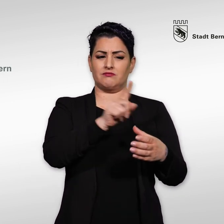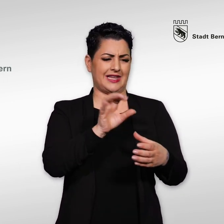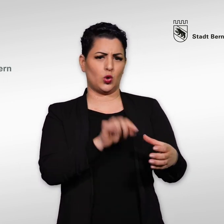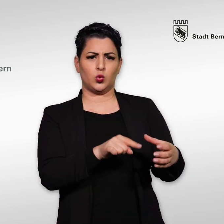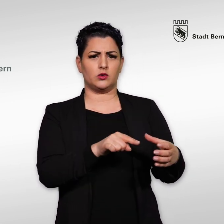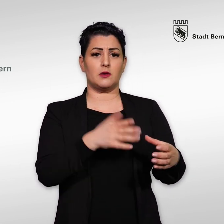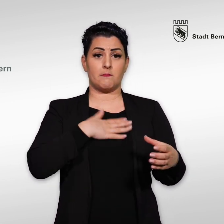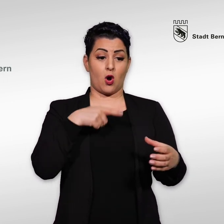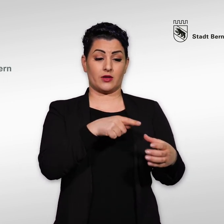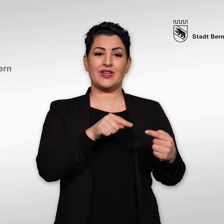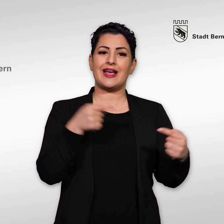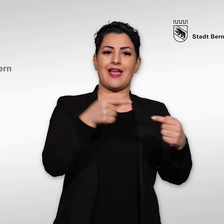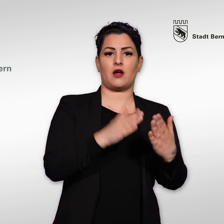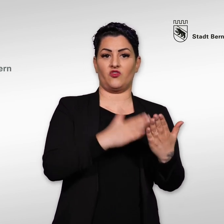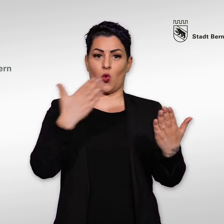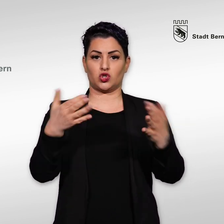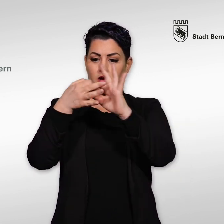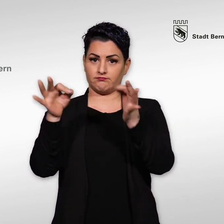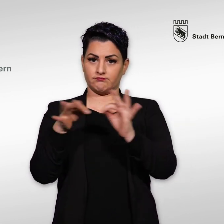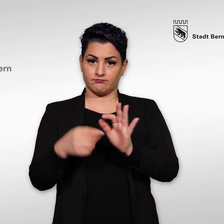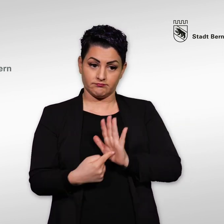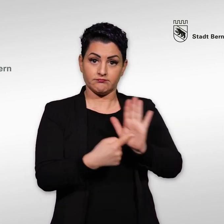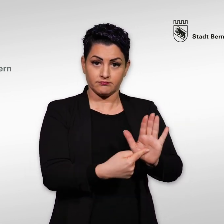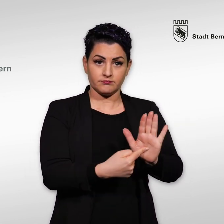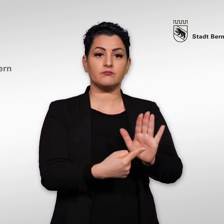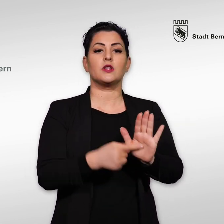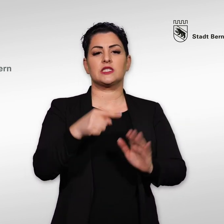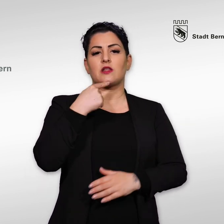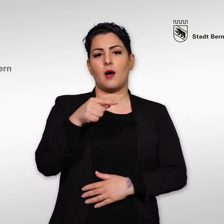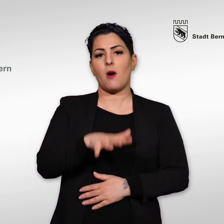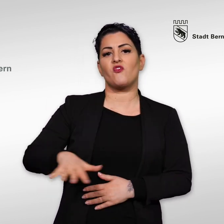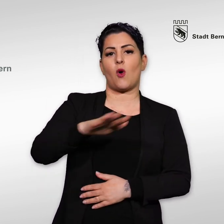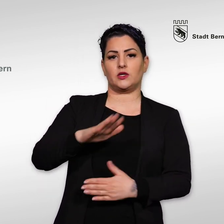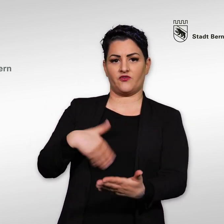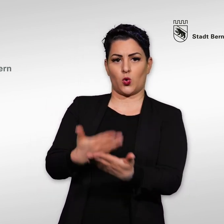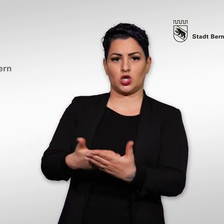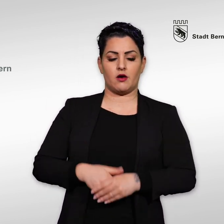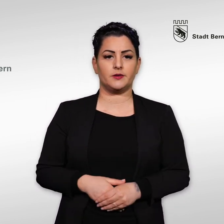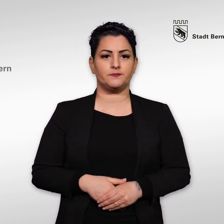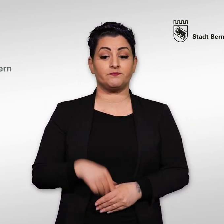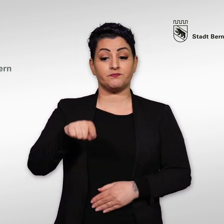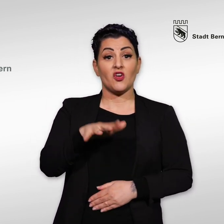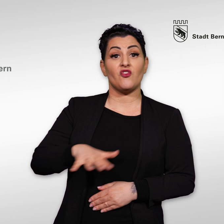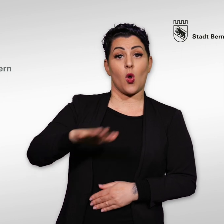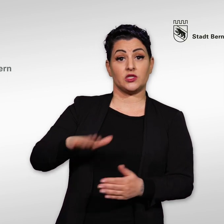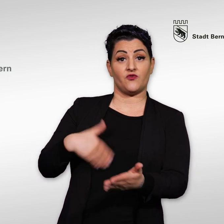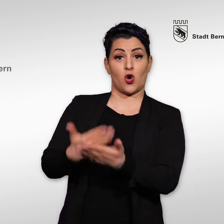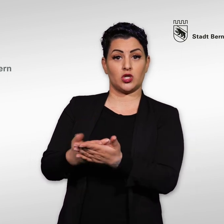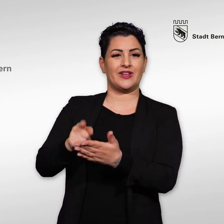Sie finden einen Beschluss des Stadtrats nicht in Ordnung? Dann haben Sie die Möglichkeit, einen Gegenvorschlag zu unterbreiten, einen sogenannten